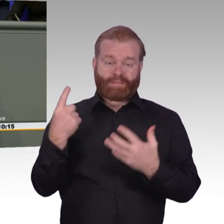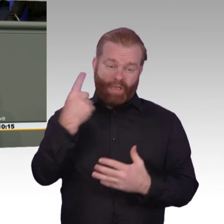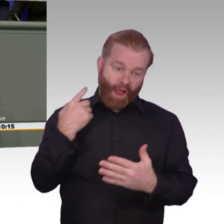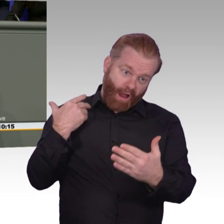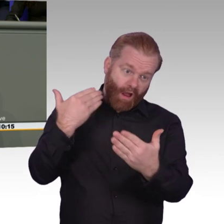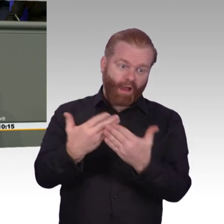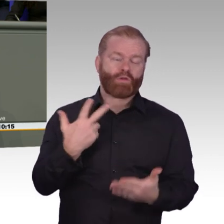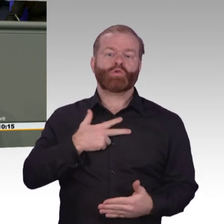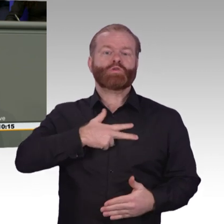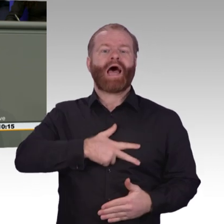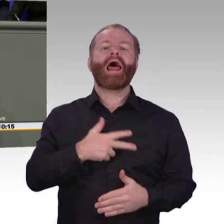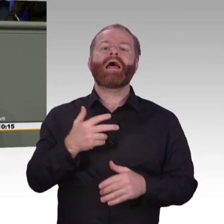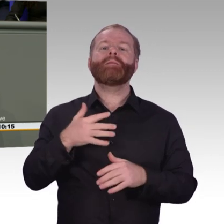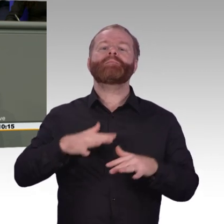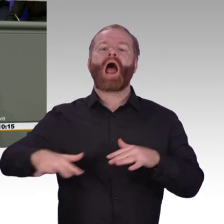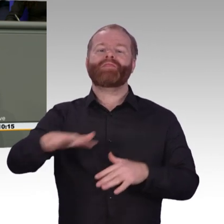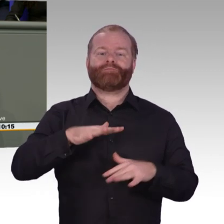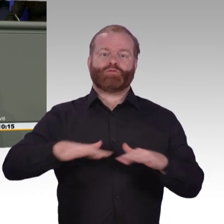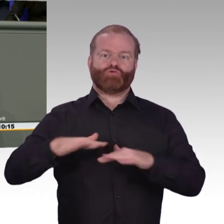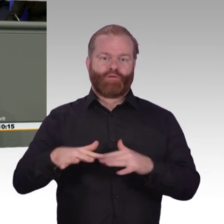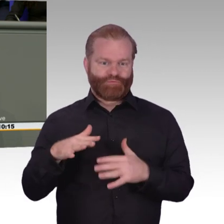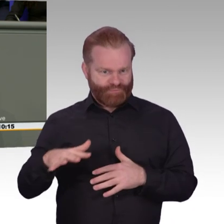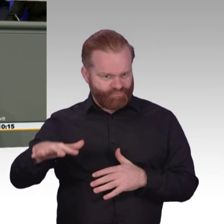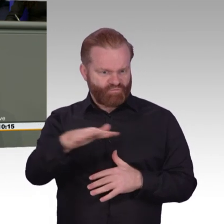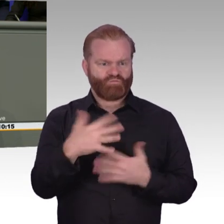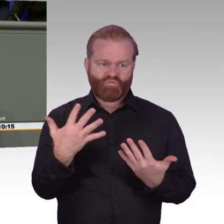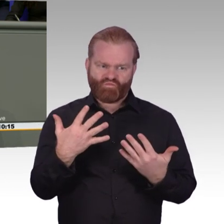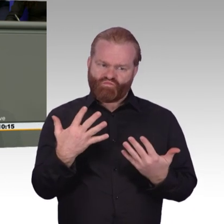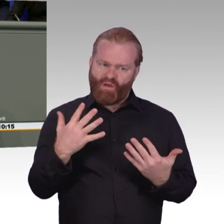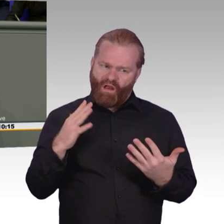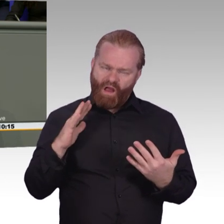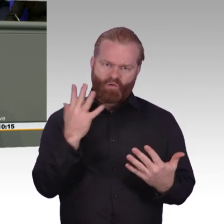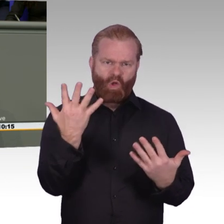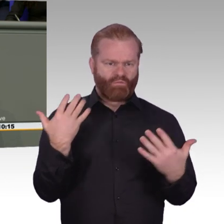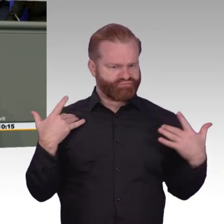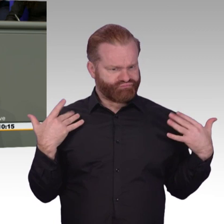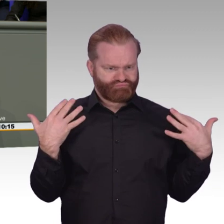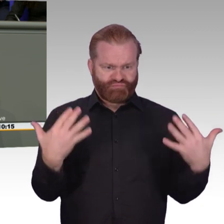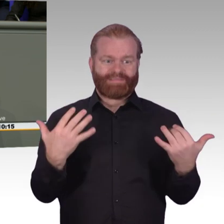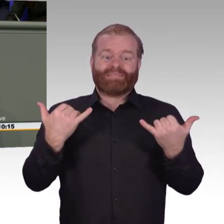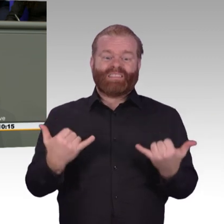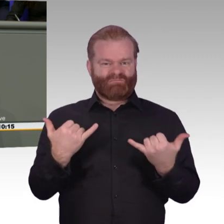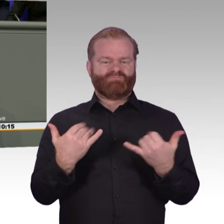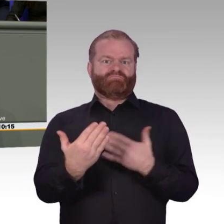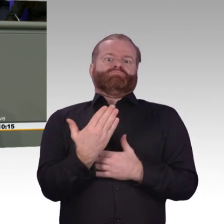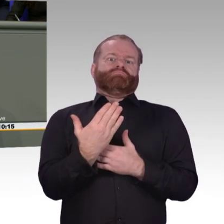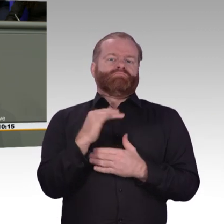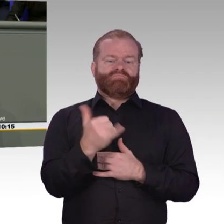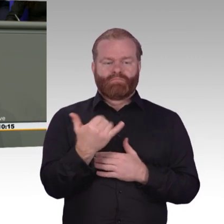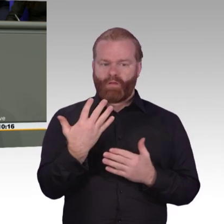Die digitale Arbeitswelt und Wirtschaftswelt von morgen in Verbindung mit dem digitalen Alltag aller Bürger braucht in allen